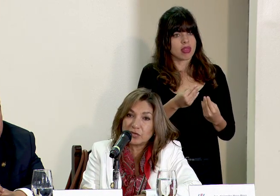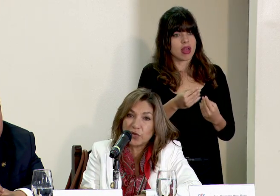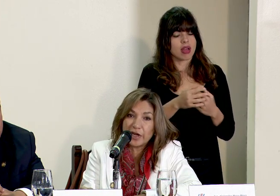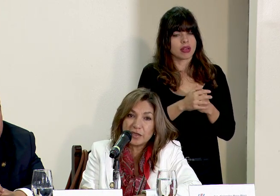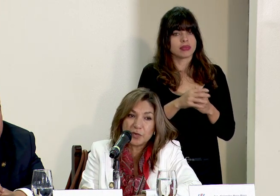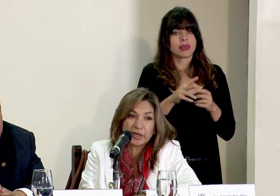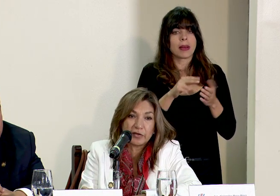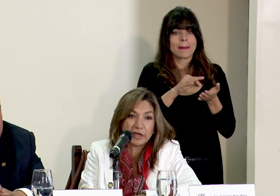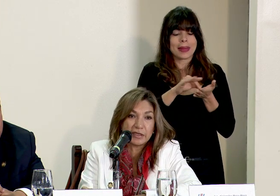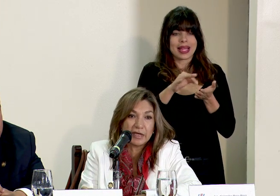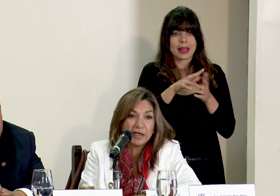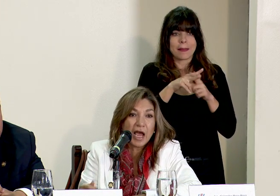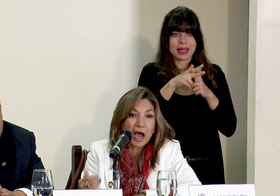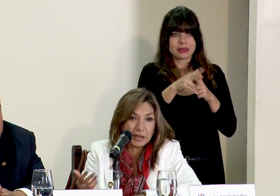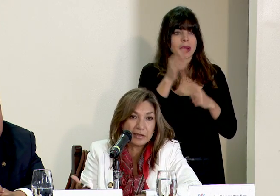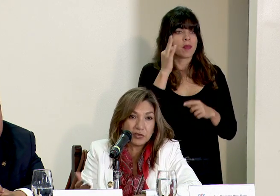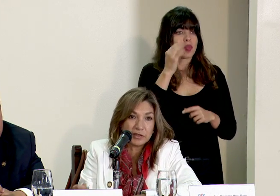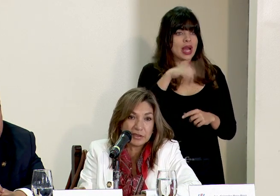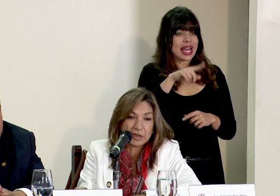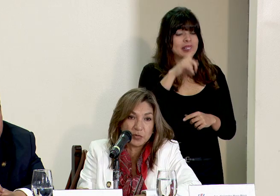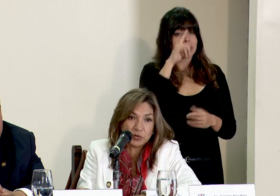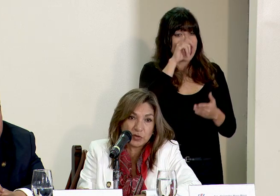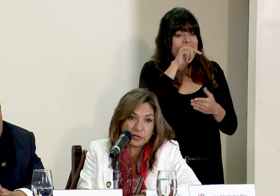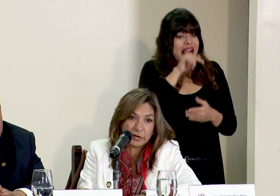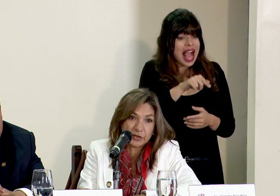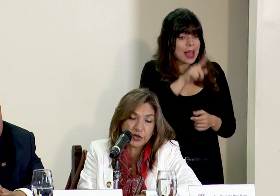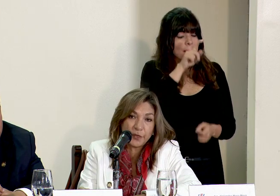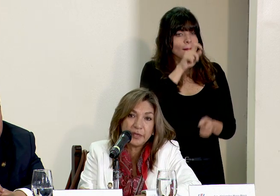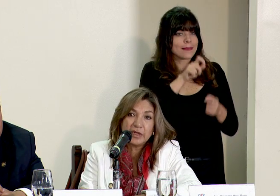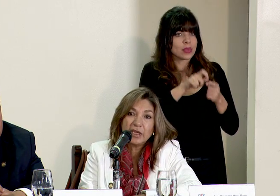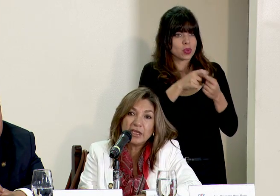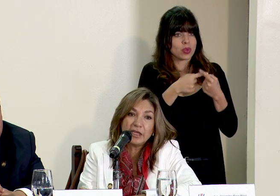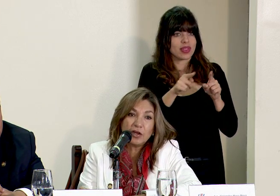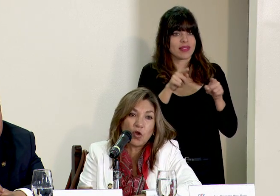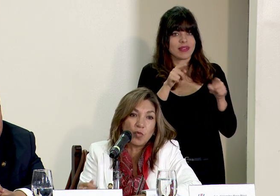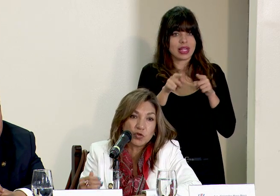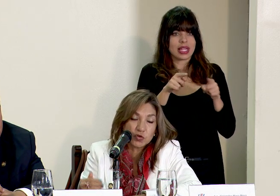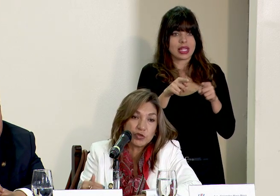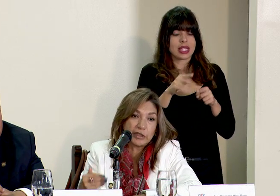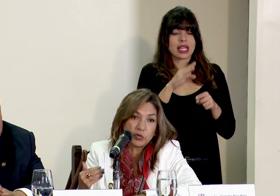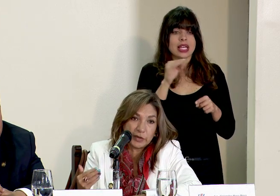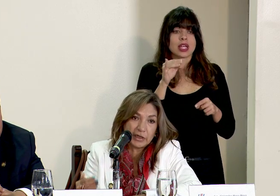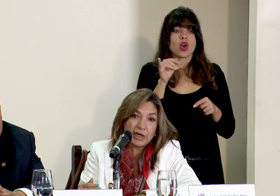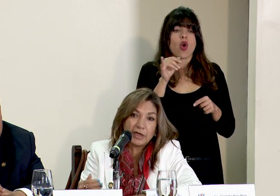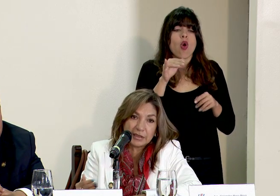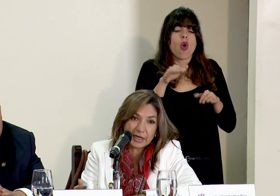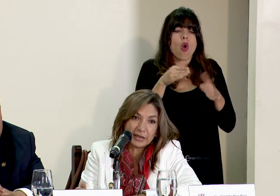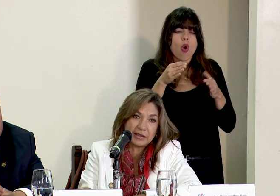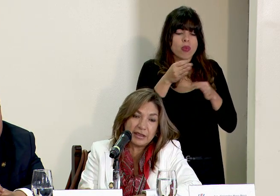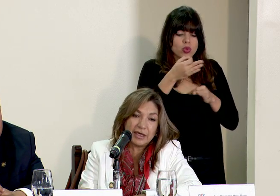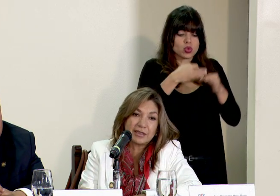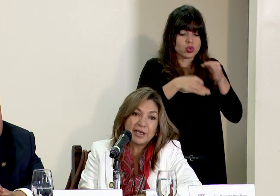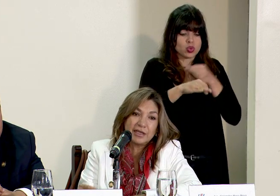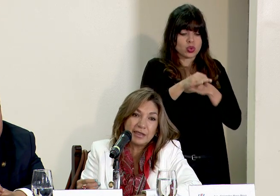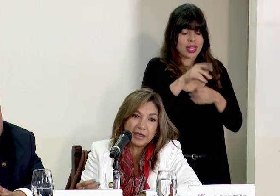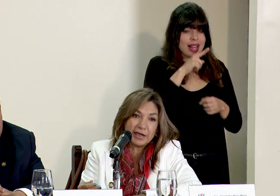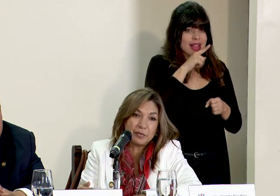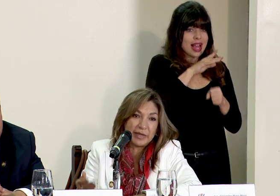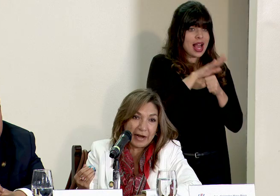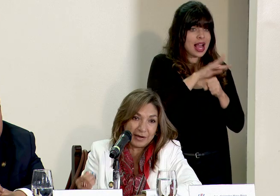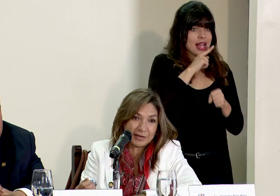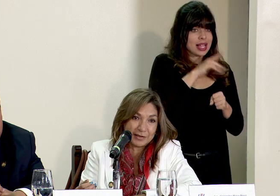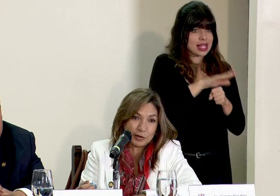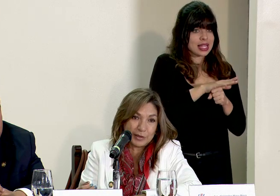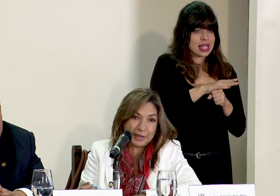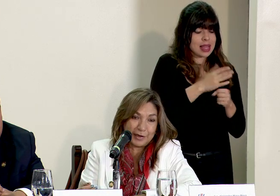créditos a las mujeres porque en realidad ahí es donde está el punto de inflexión y cómo sustituir las garantías de